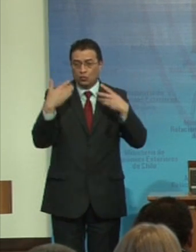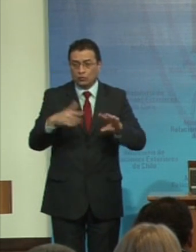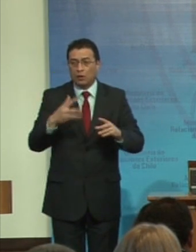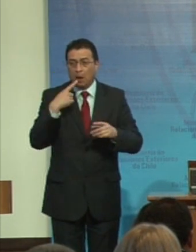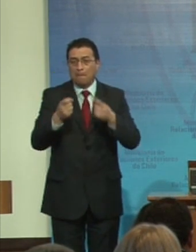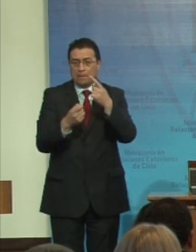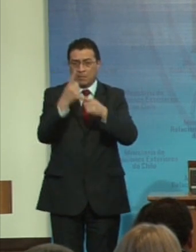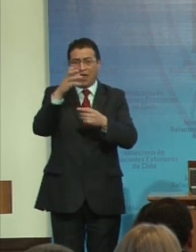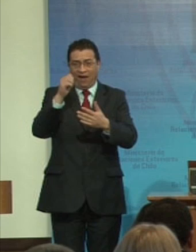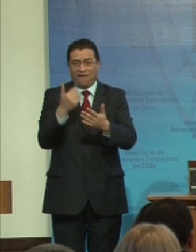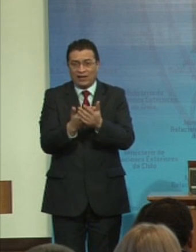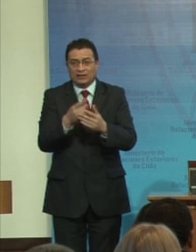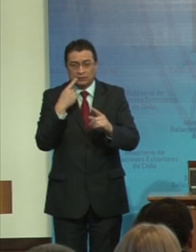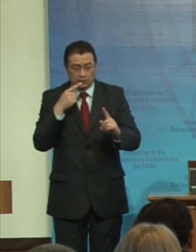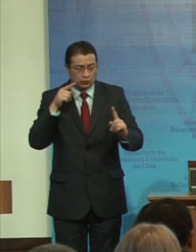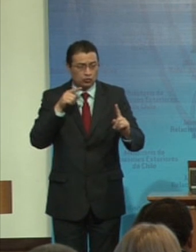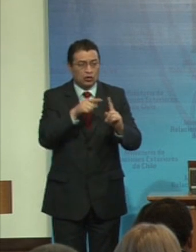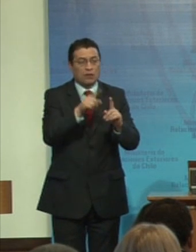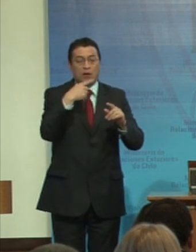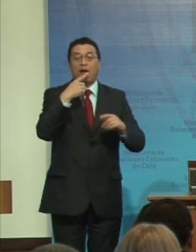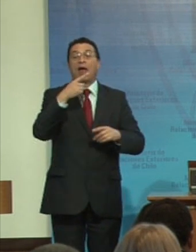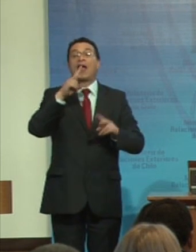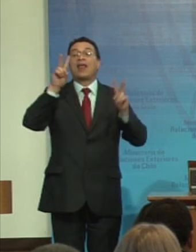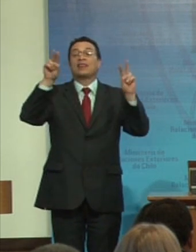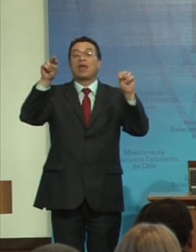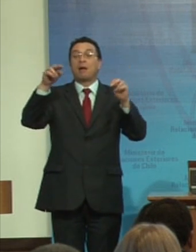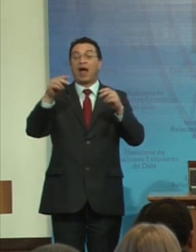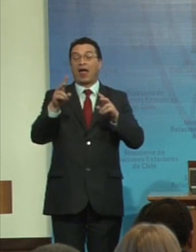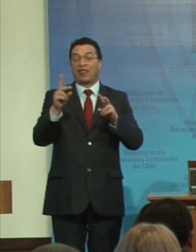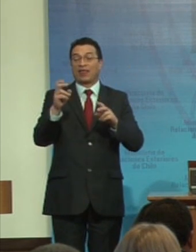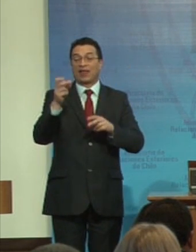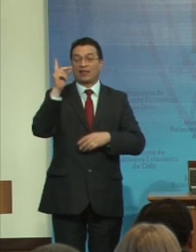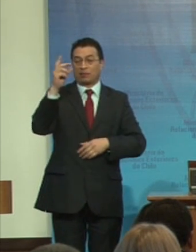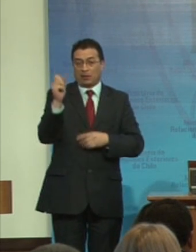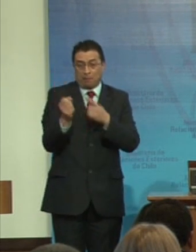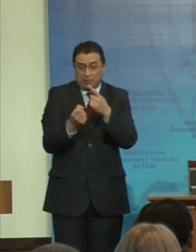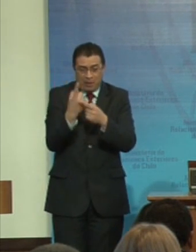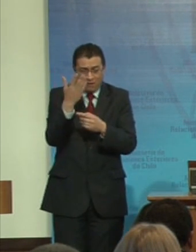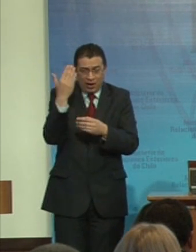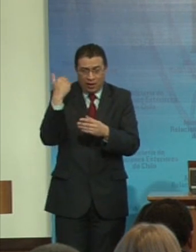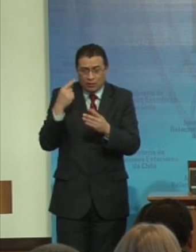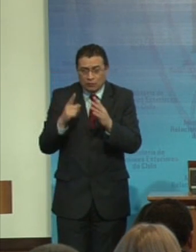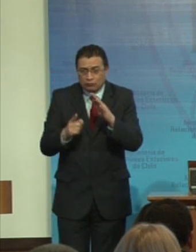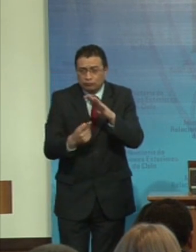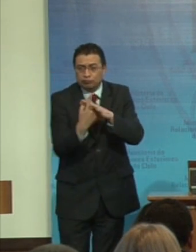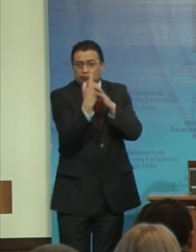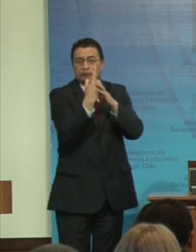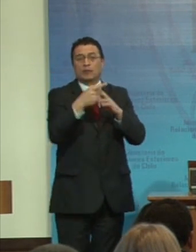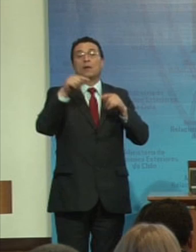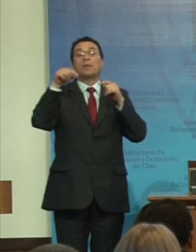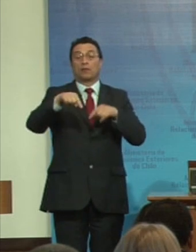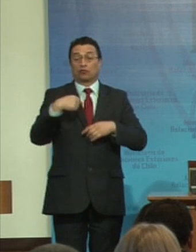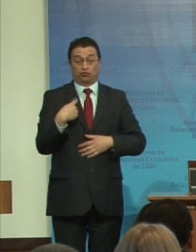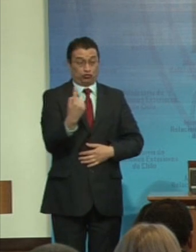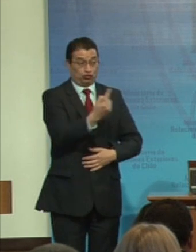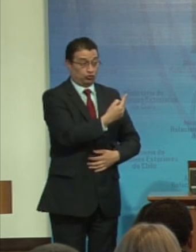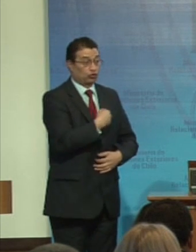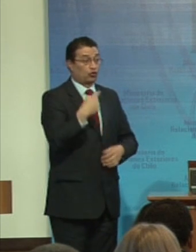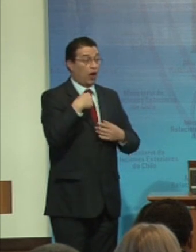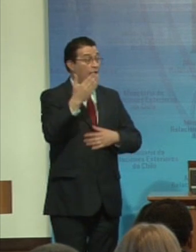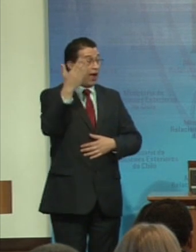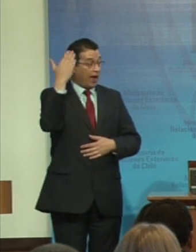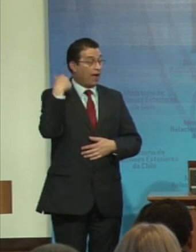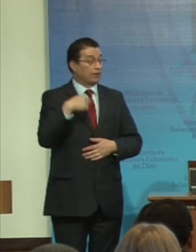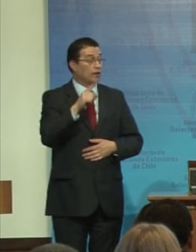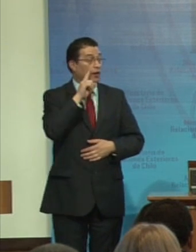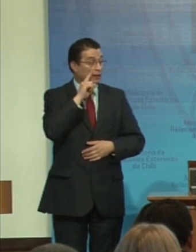tocaba expresamente el tema de la discapacidad. Para nosotros, y digo nosotros, todos los que estábamos en